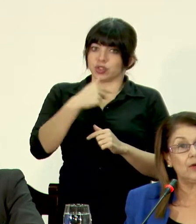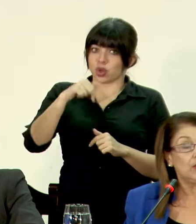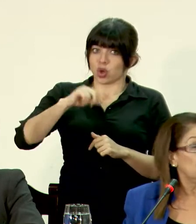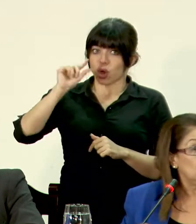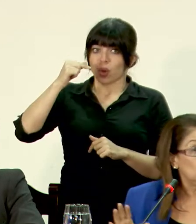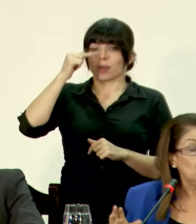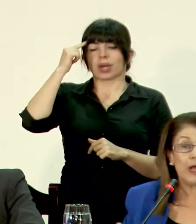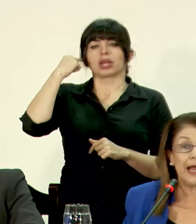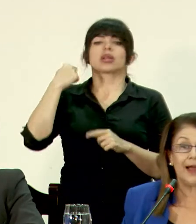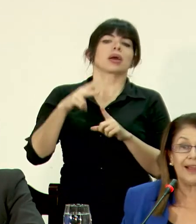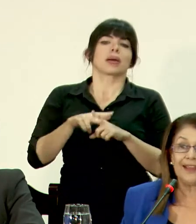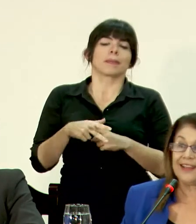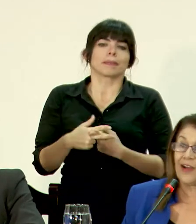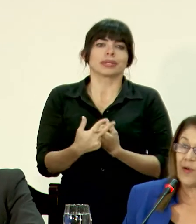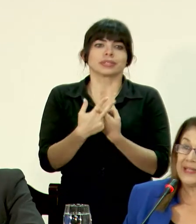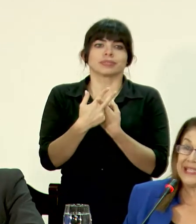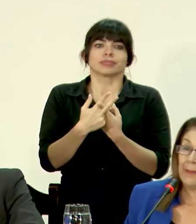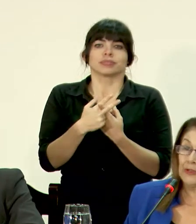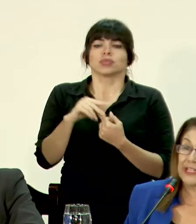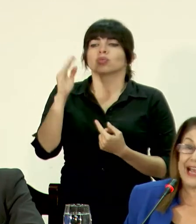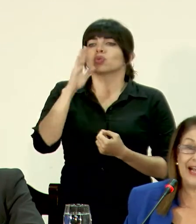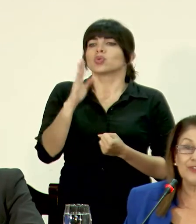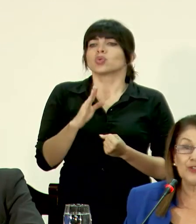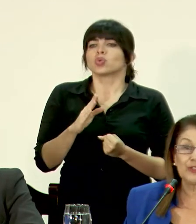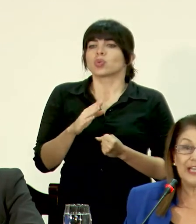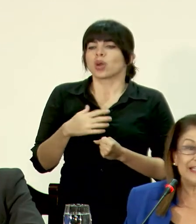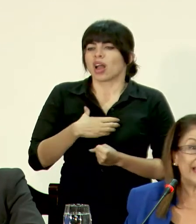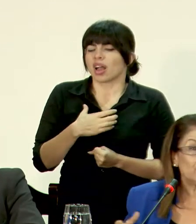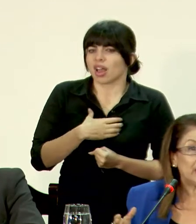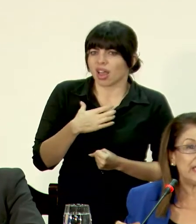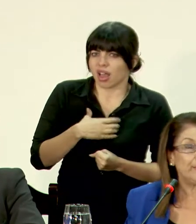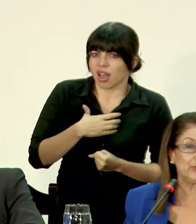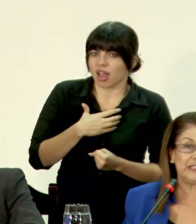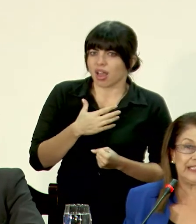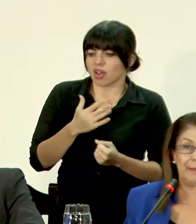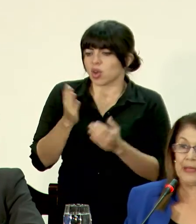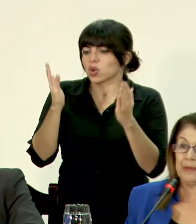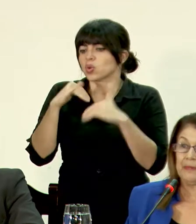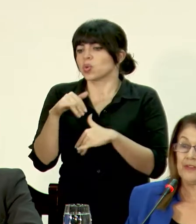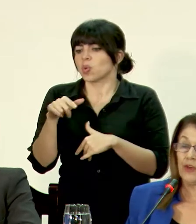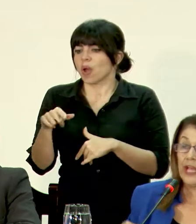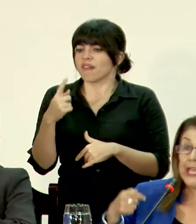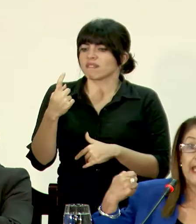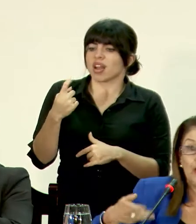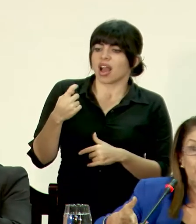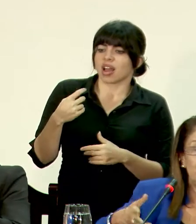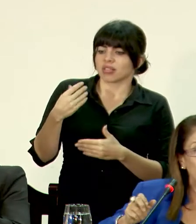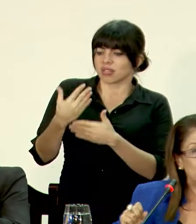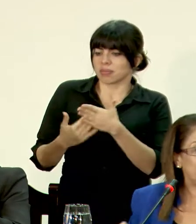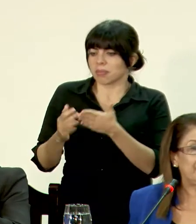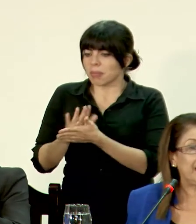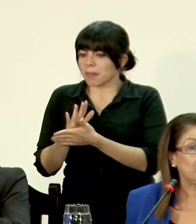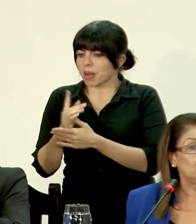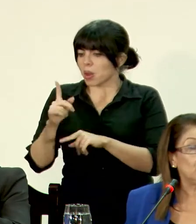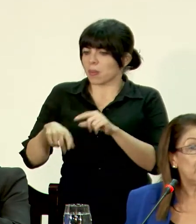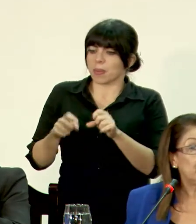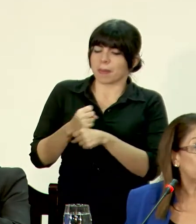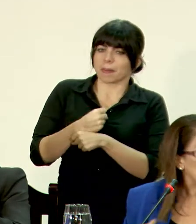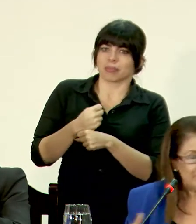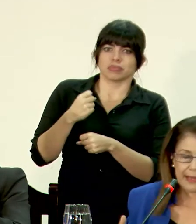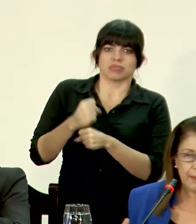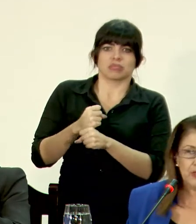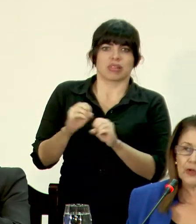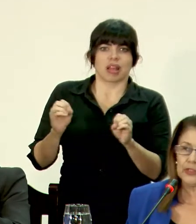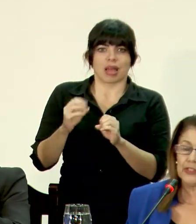gobierno, nunca comenzamos quejándonos de que no teníamos esa etapa de preinversión y que no podíamos empezar la ejecución,